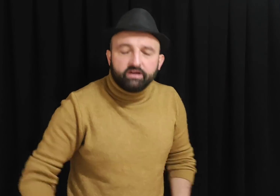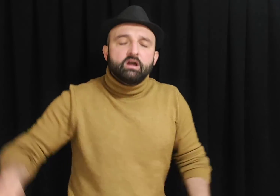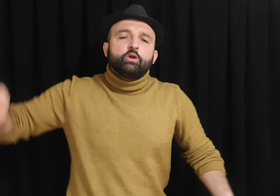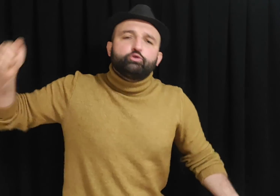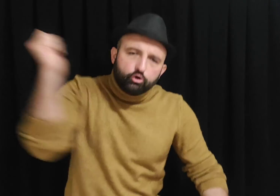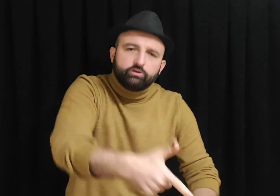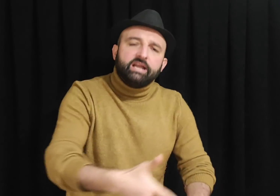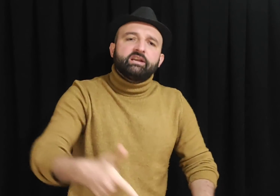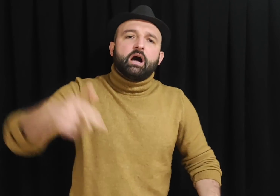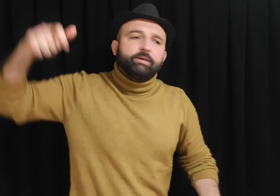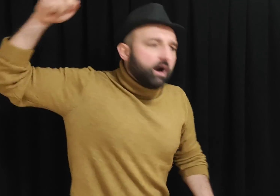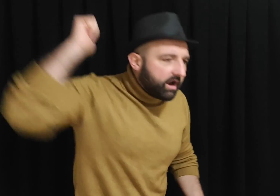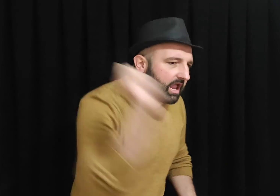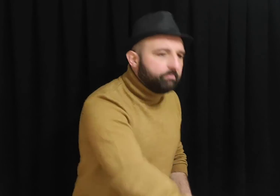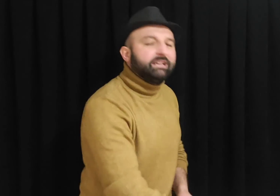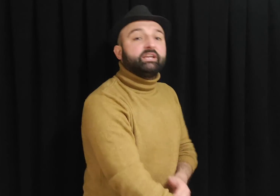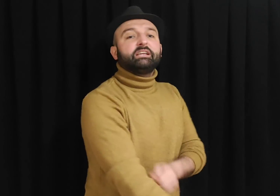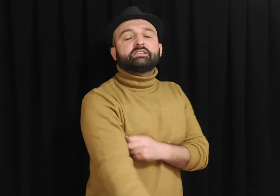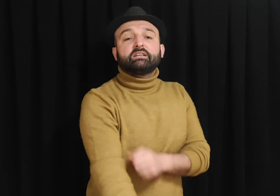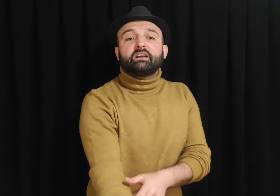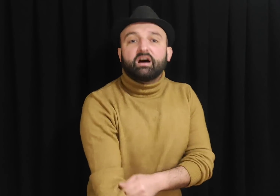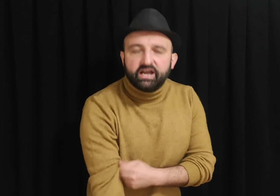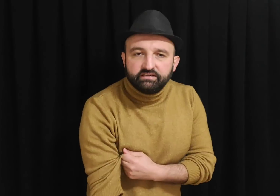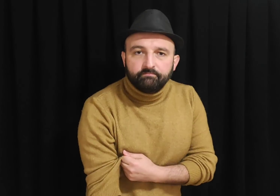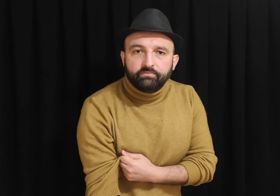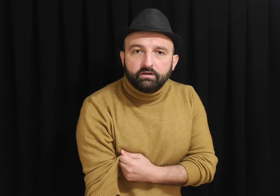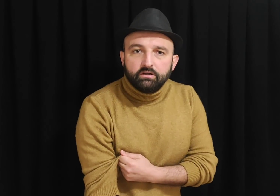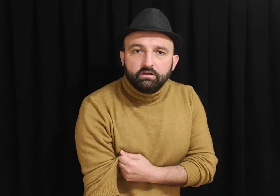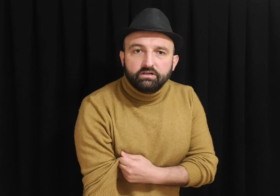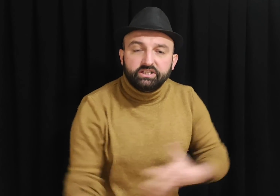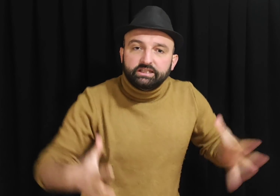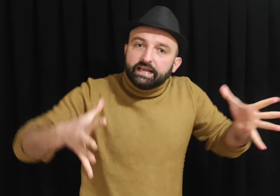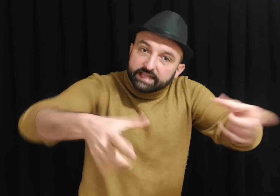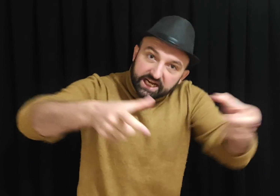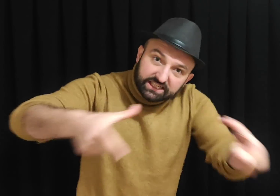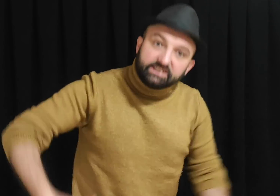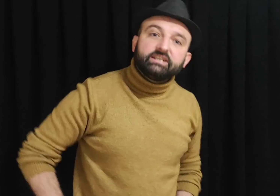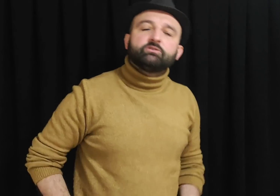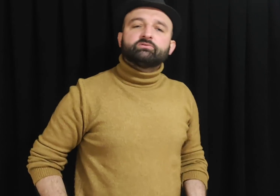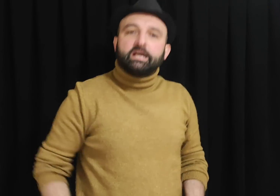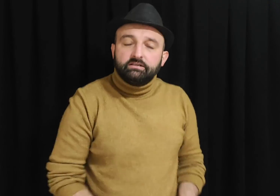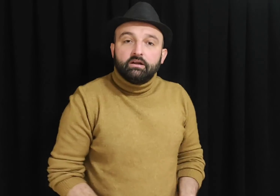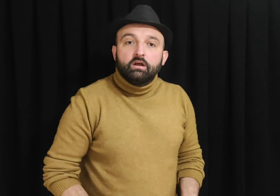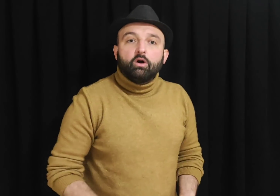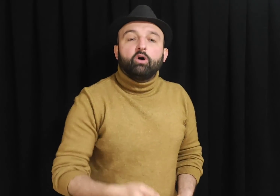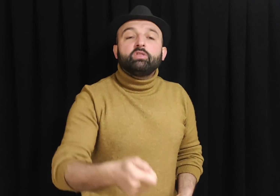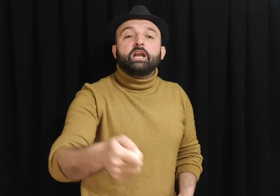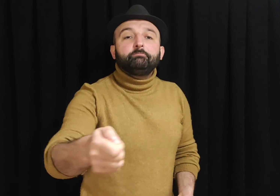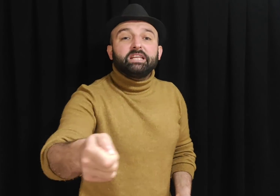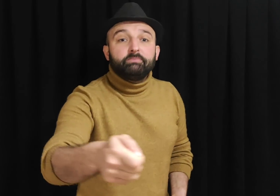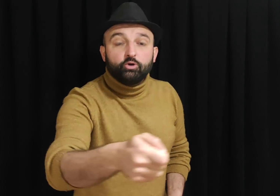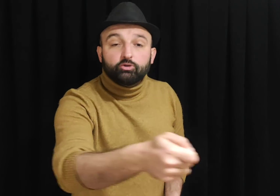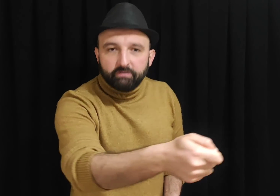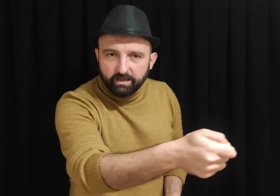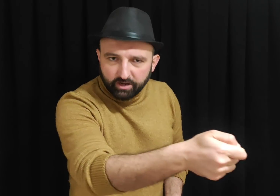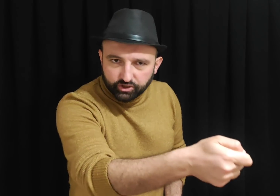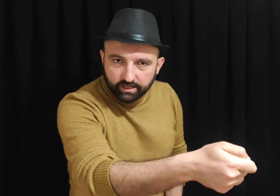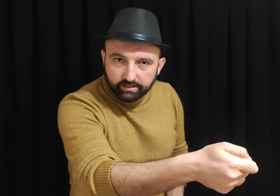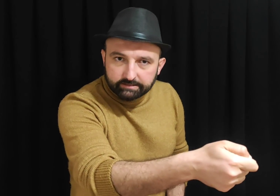var. Yüklenin abi. Arayabildiğiniz kadar arayın. Kırtbeklerini sıkın onların. Onlar bir bir ötmeye başlardır.